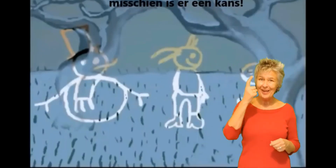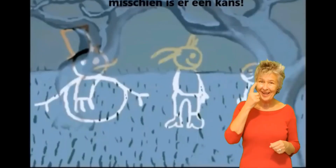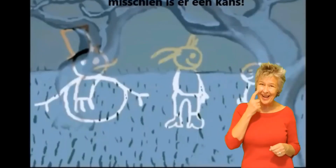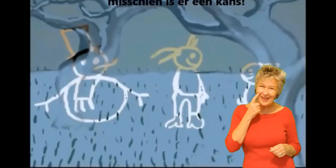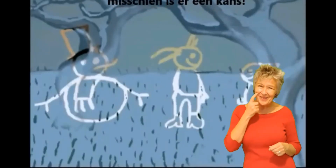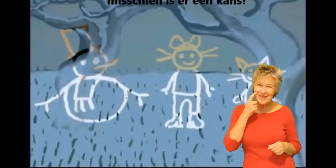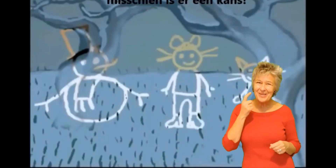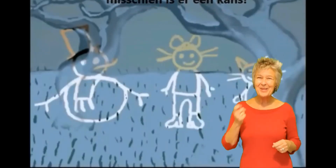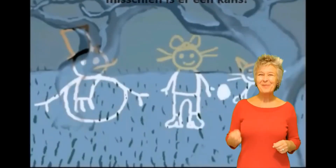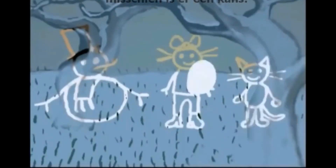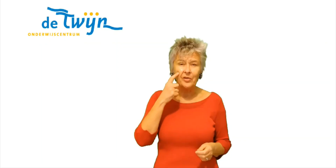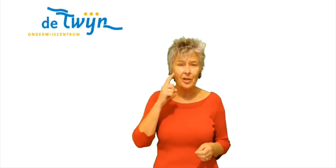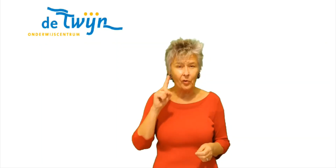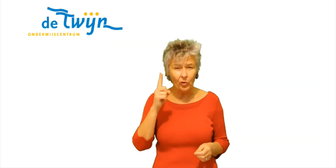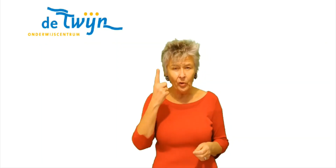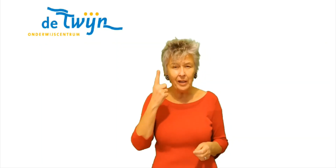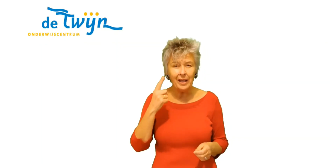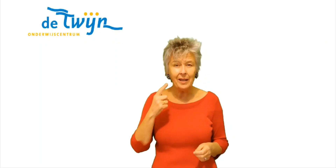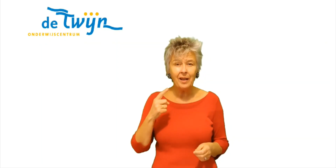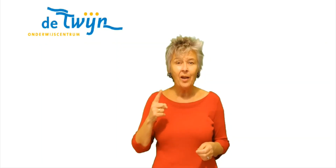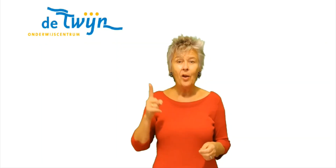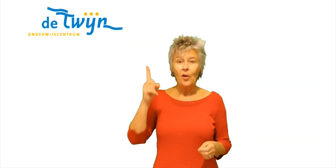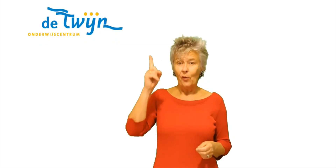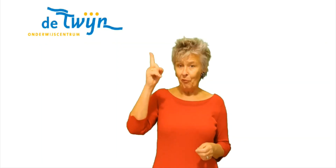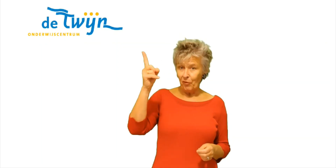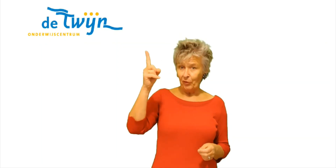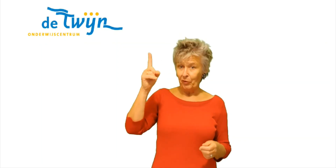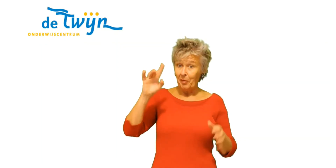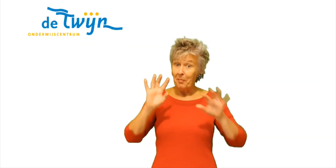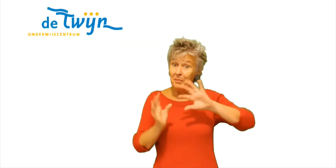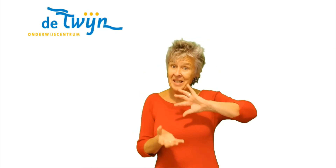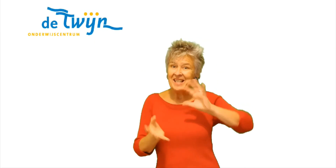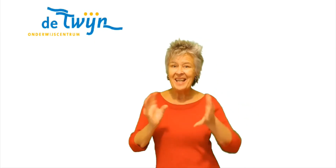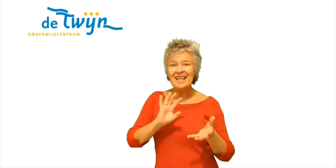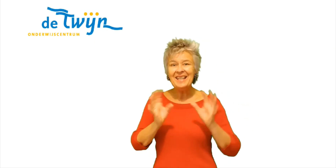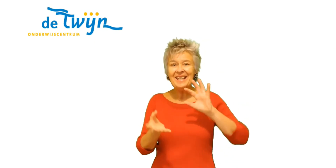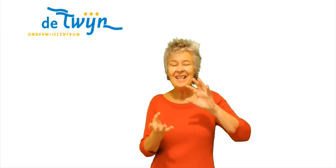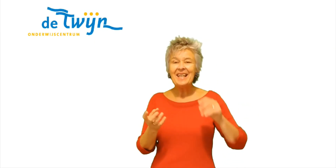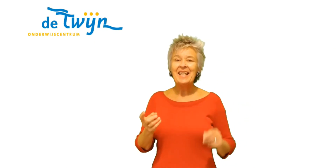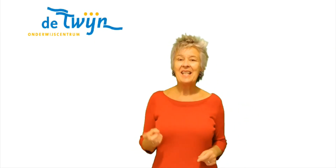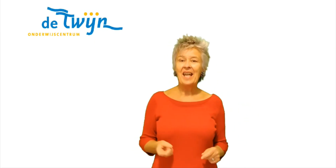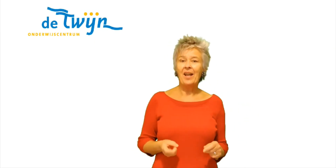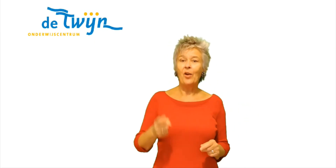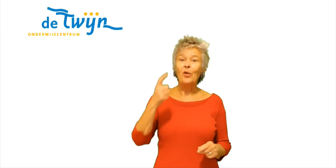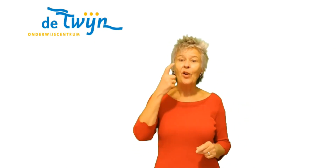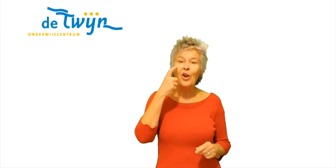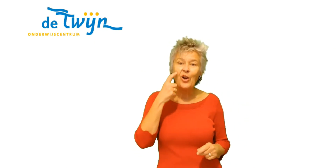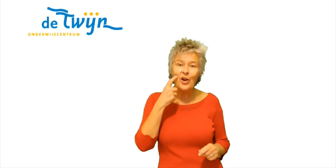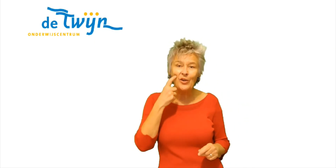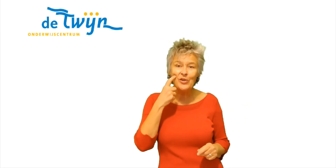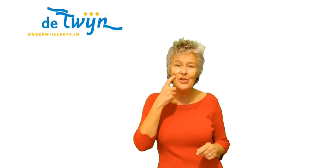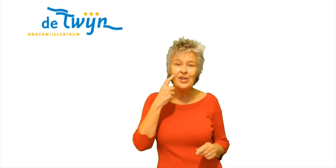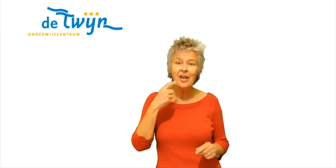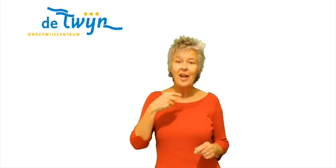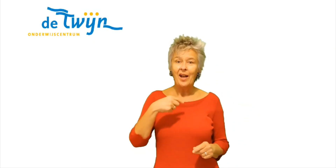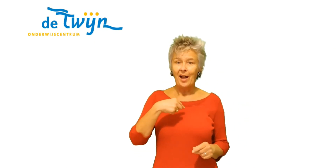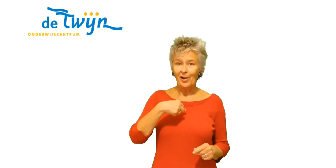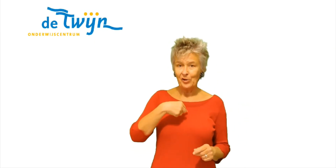kans En dan nog een keer Want misschien is er een kans Als